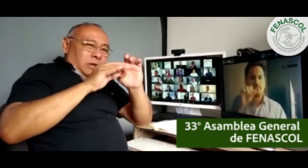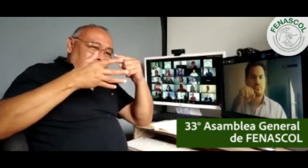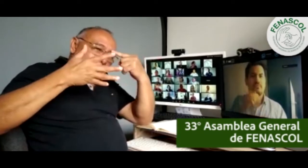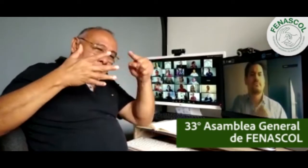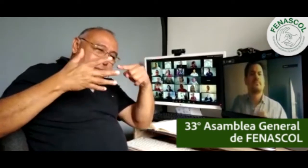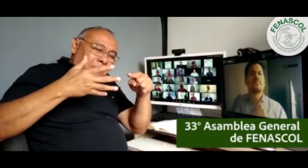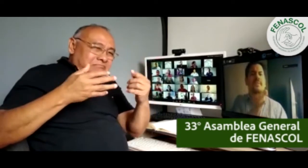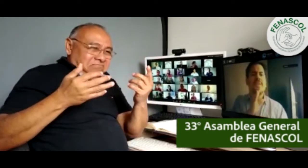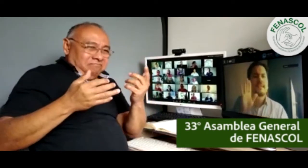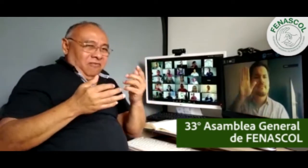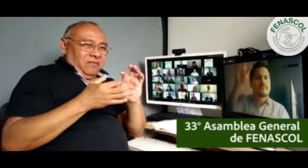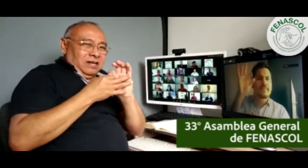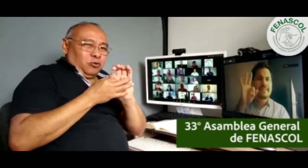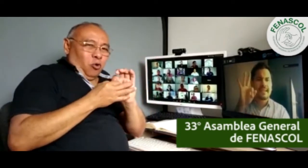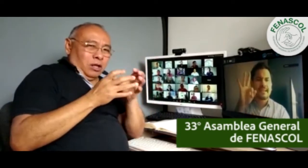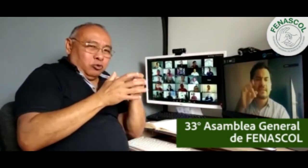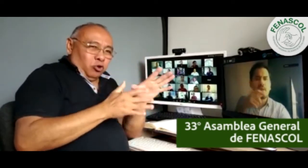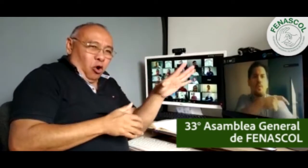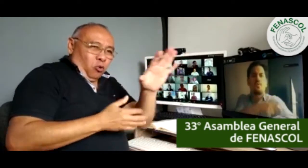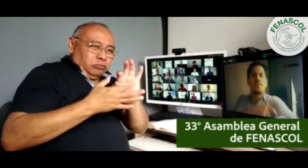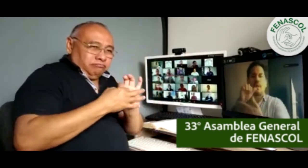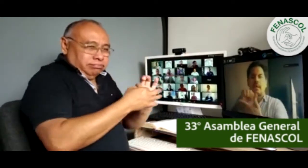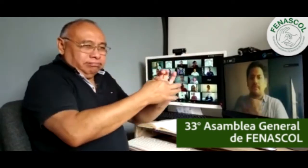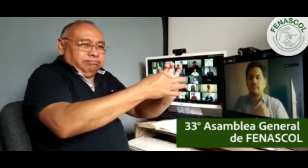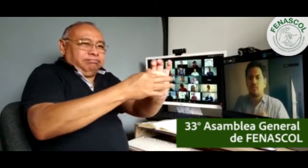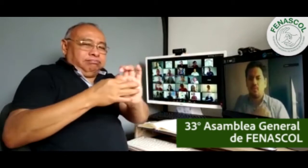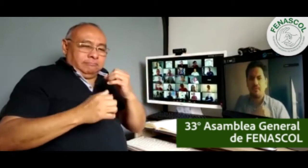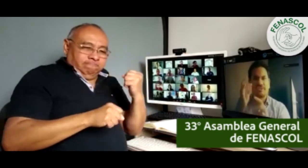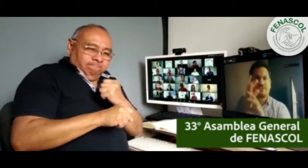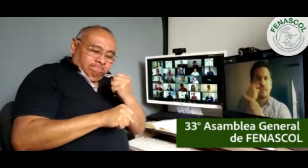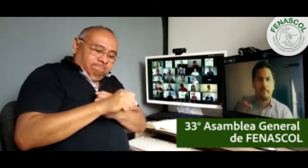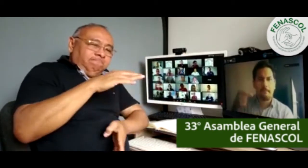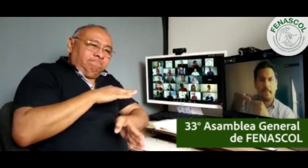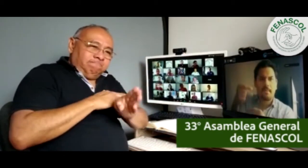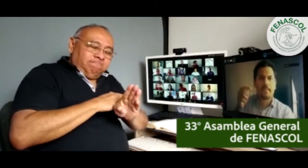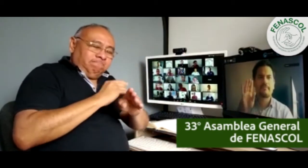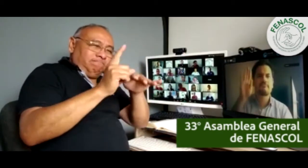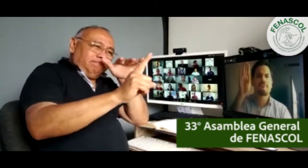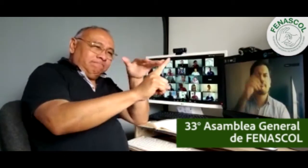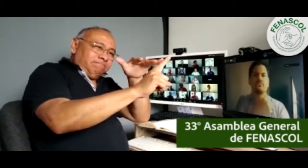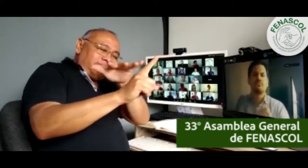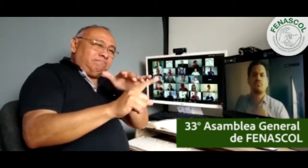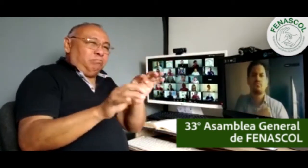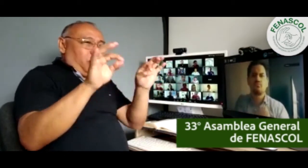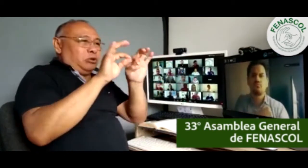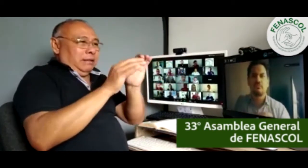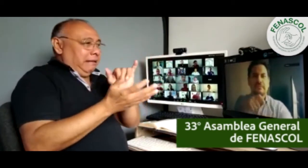agosto, buscando siempre trabajar unidos, buscando hacer incidencia para el reconocimiento de nuestros derechos.